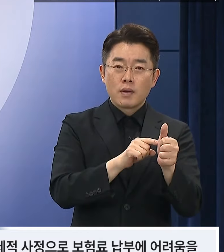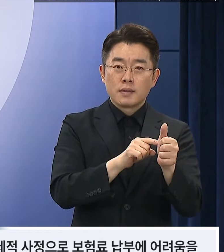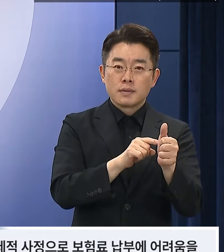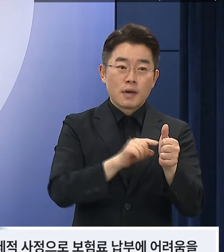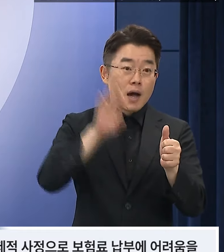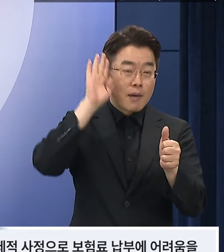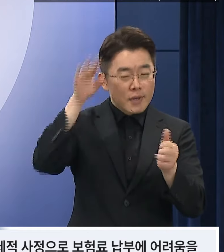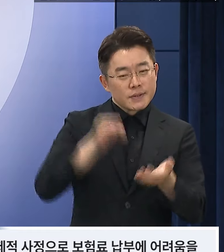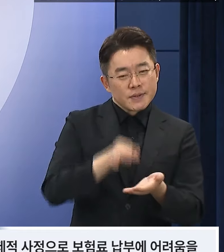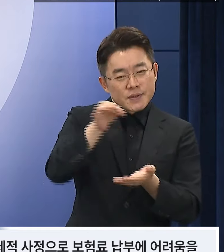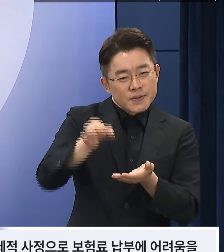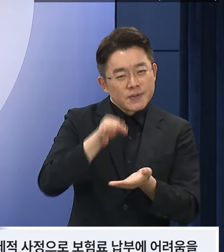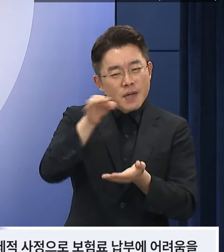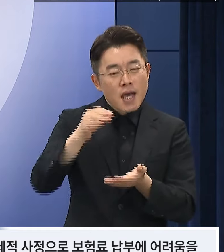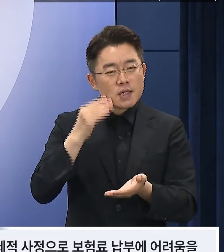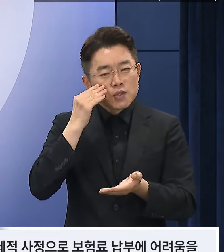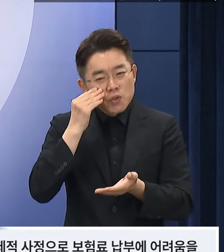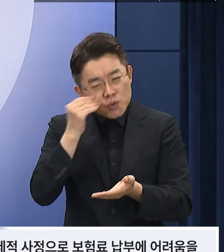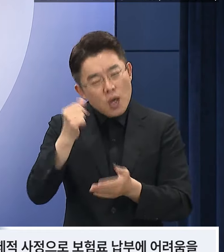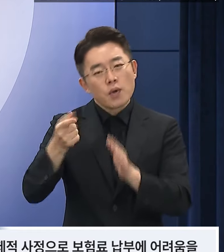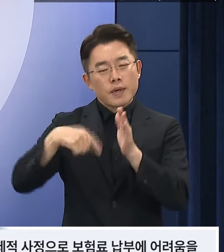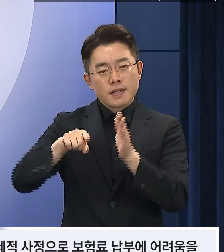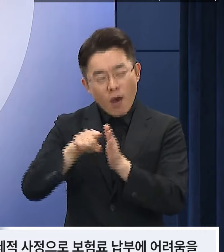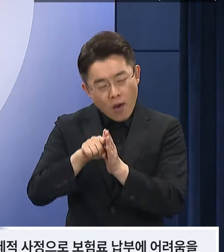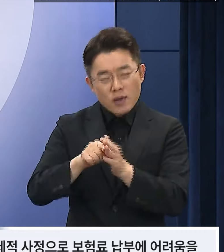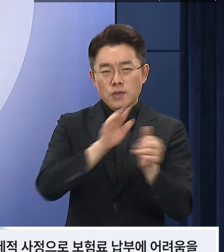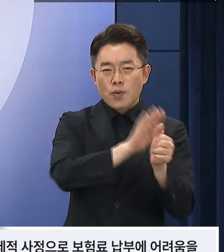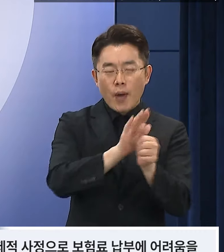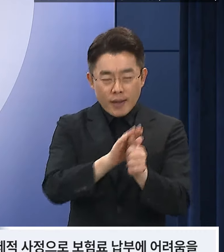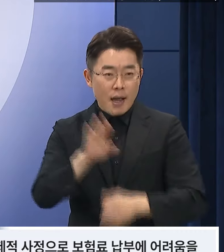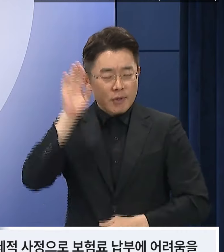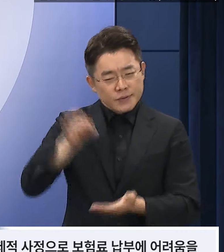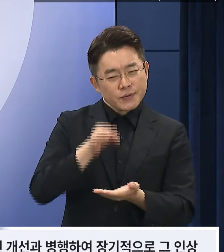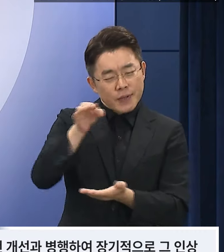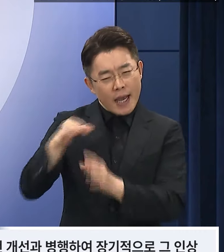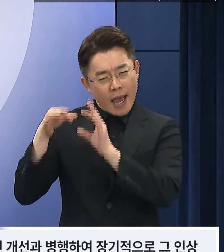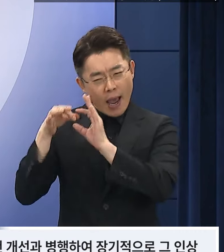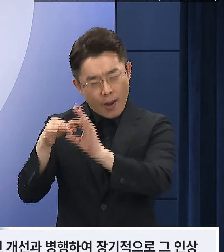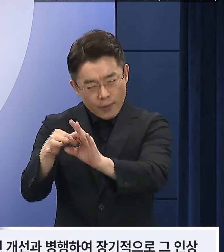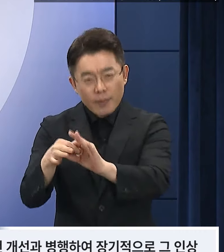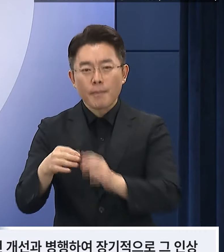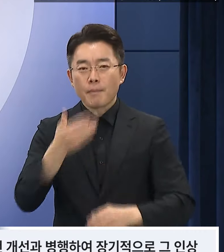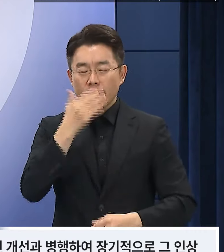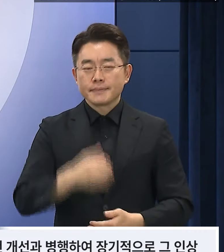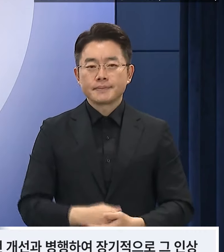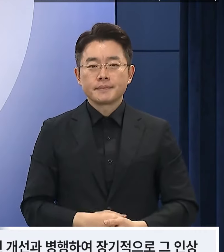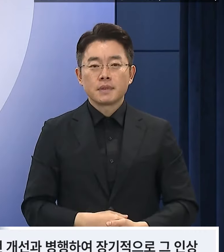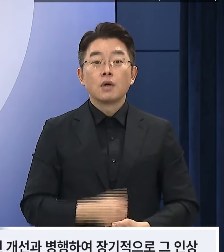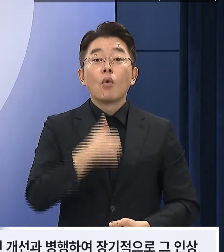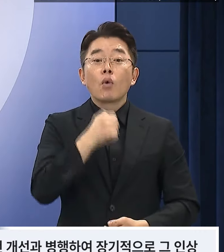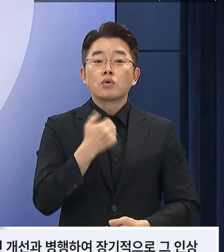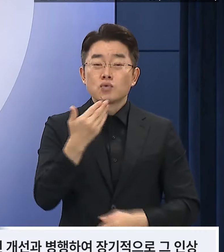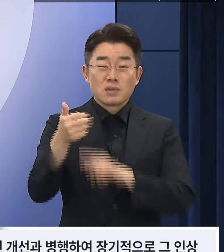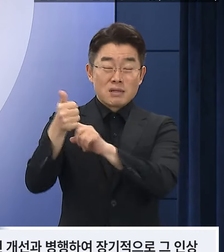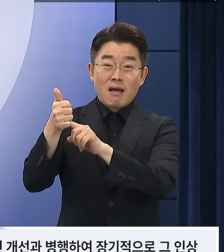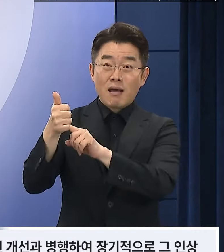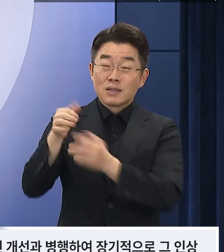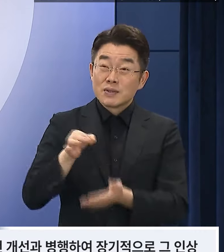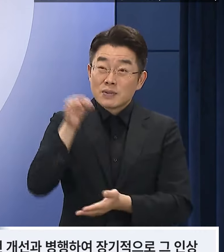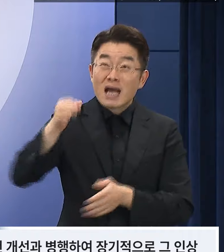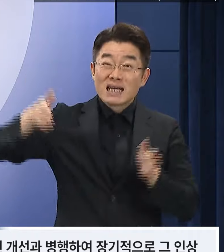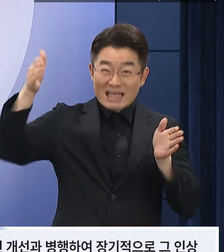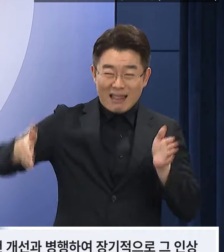장기적으로 가입할 수 있는 기반을 만들겠습니다. 현행 59세인 가입상한 연령도